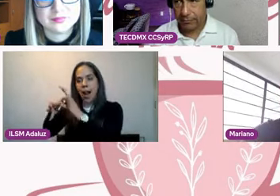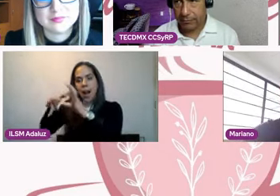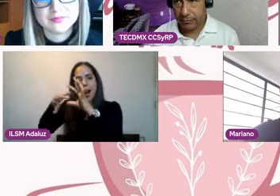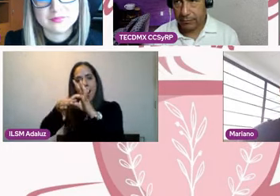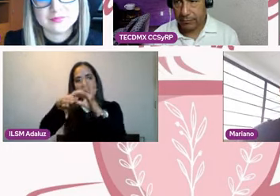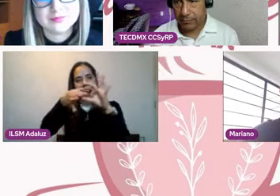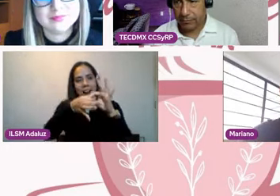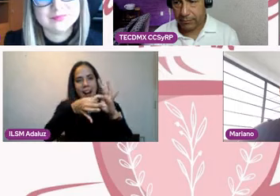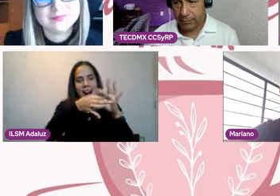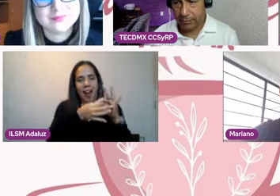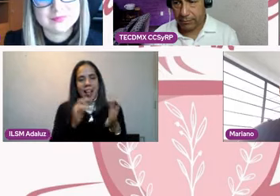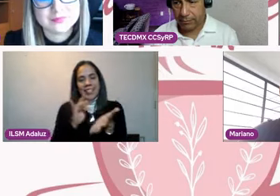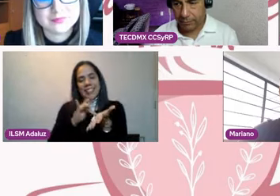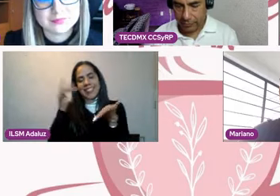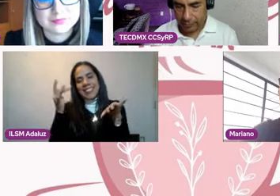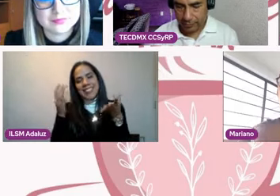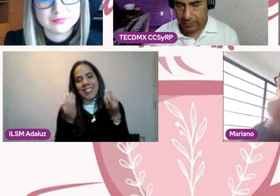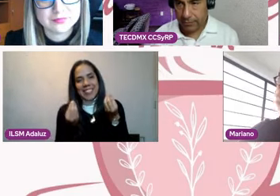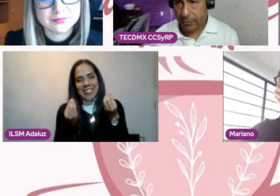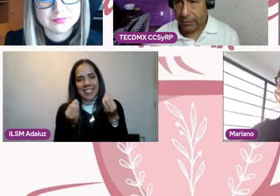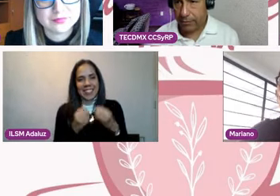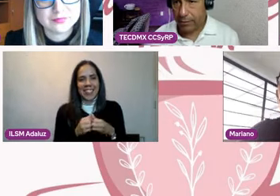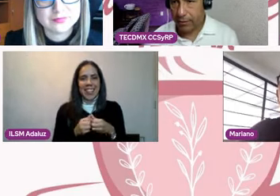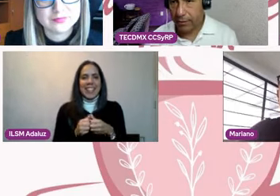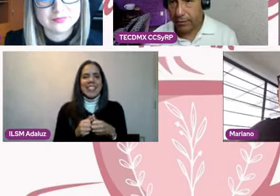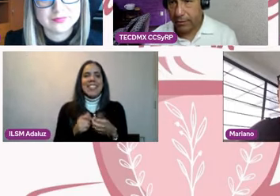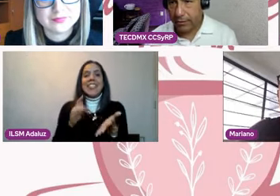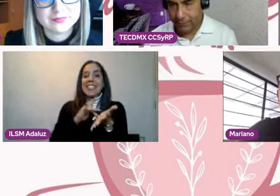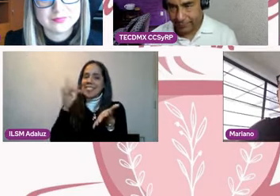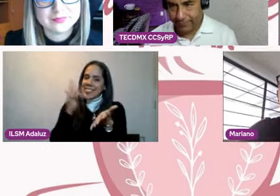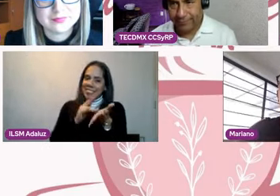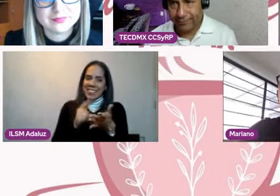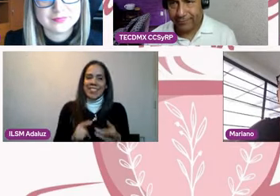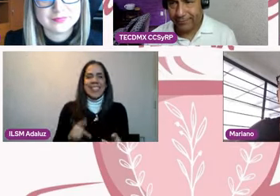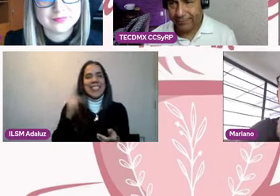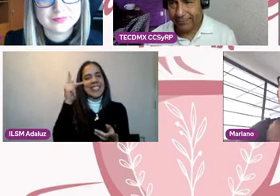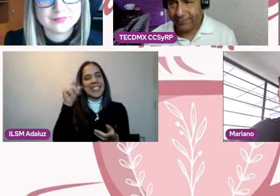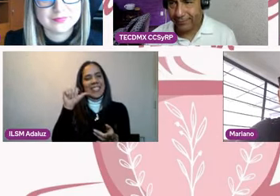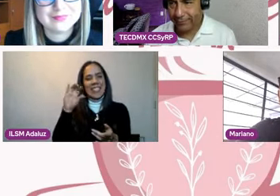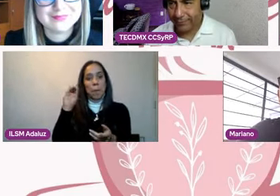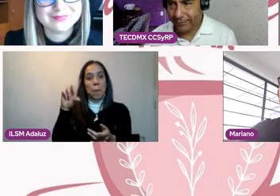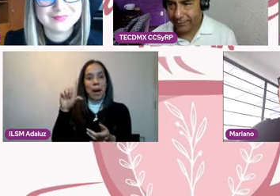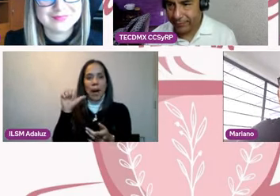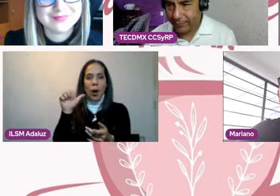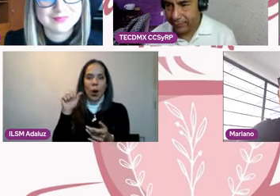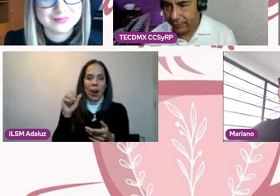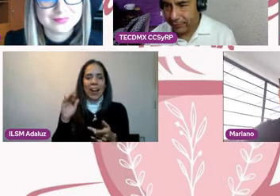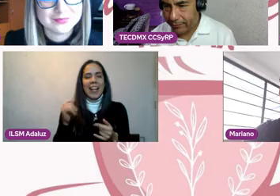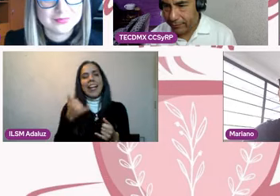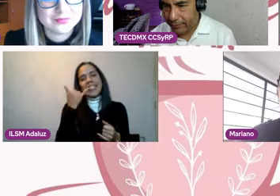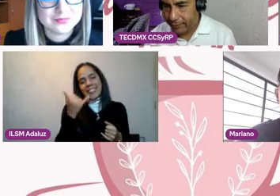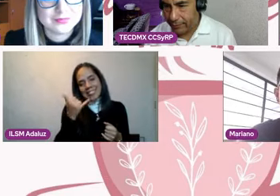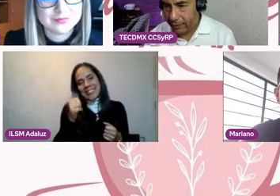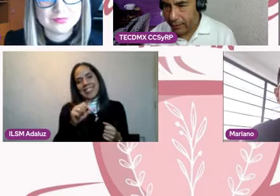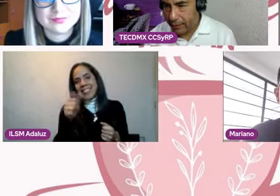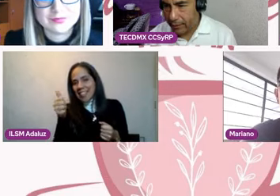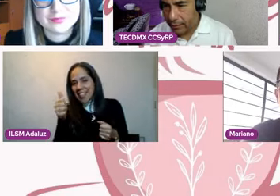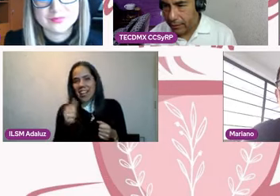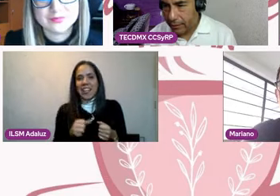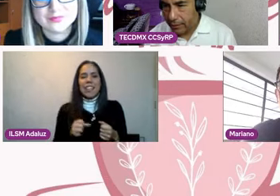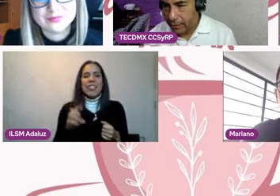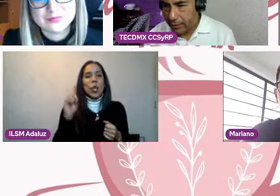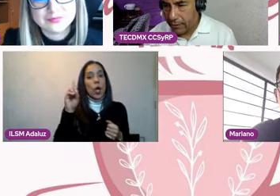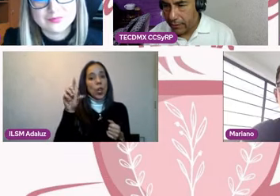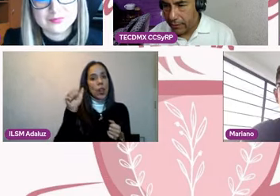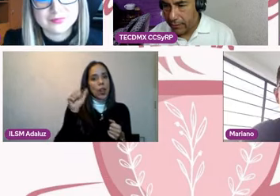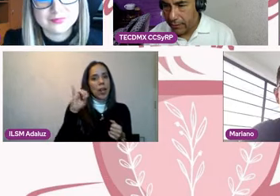Muchísimas, muchísimas gracias a Paola Miranda y a David Salazar. Gracias, amigos míos. Y como cada